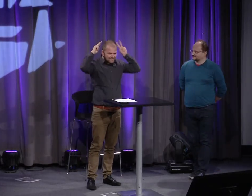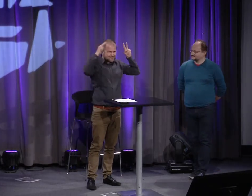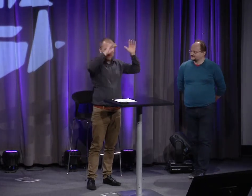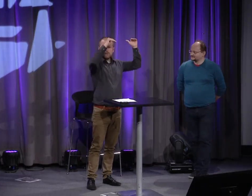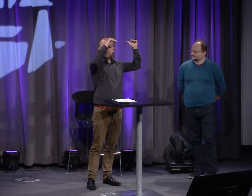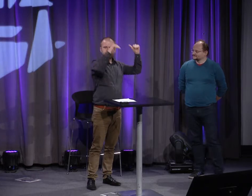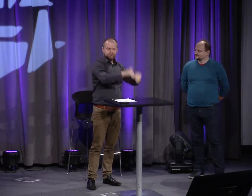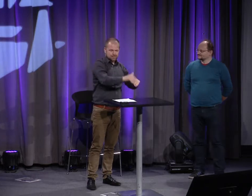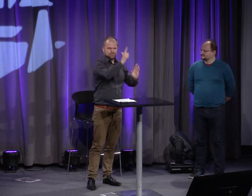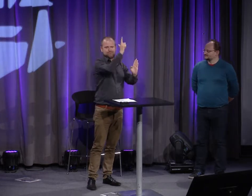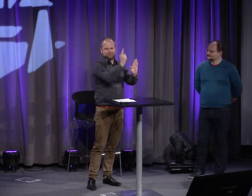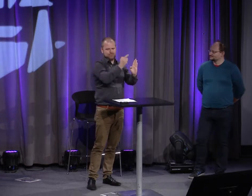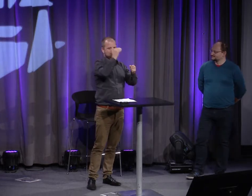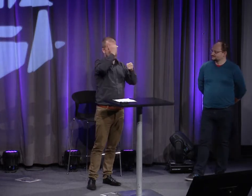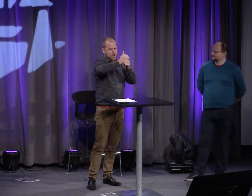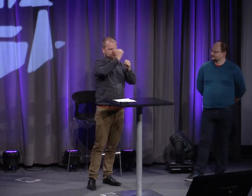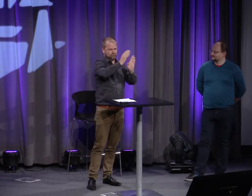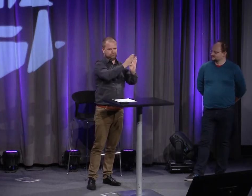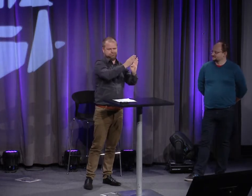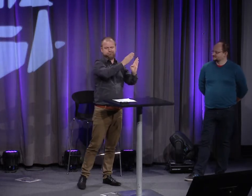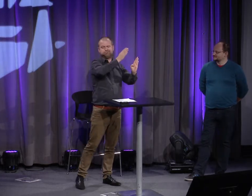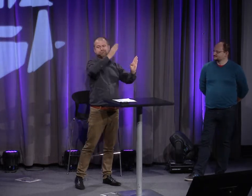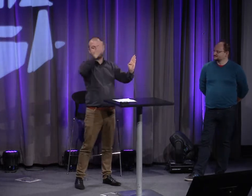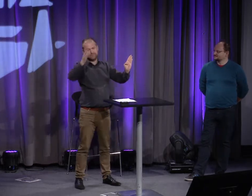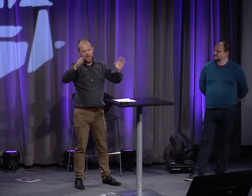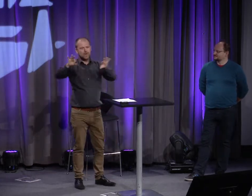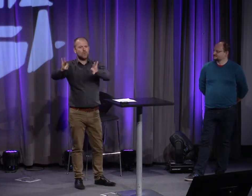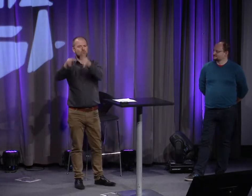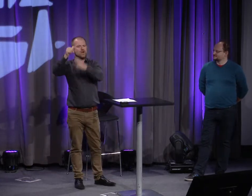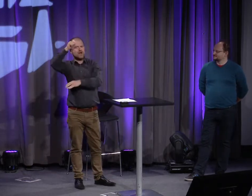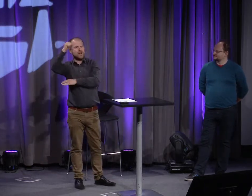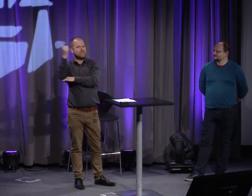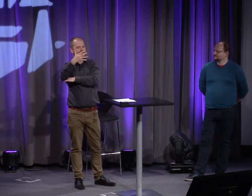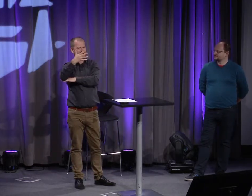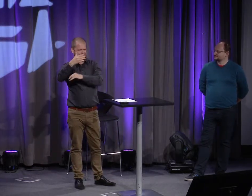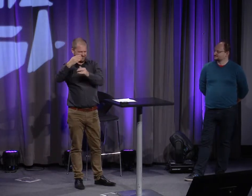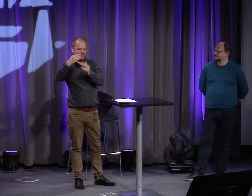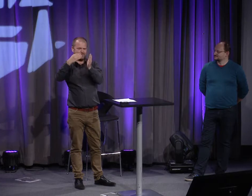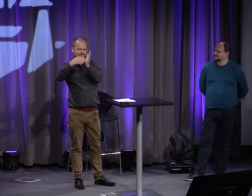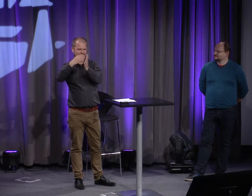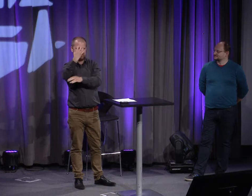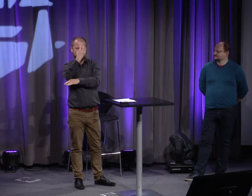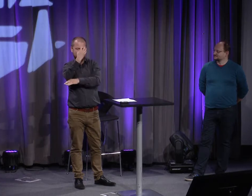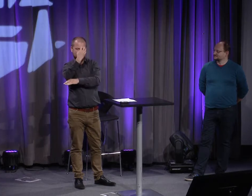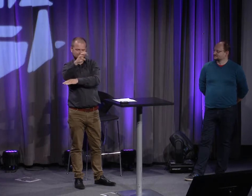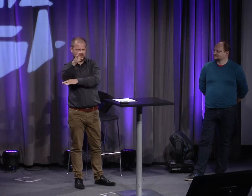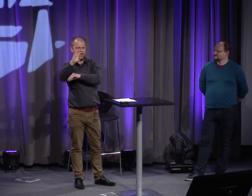Au début, la chute de l'Empire romain et la fin, la découverte de l'Amérique en